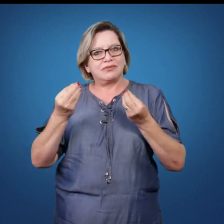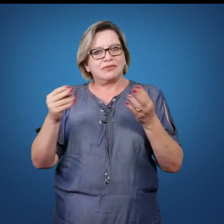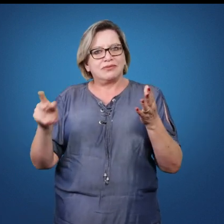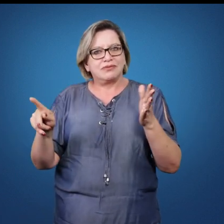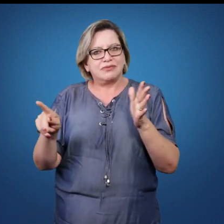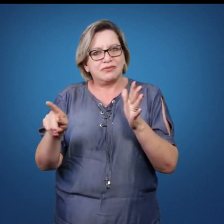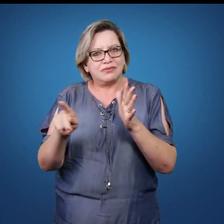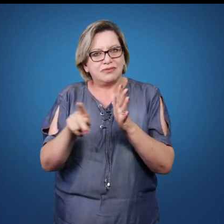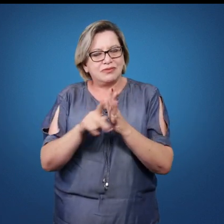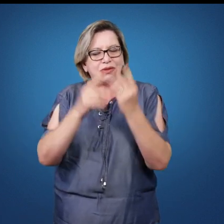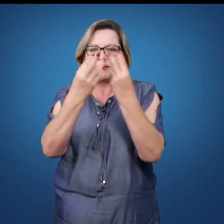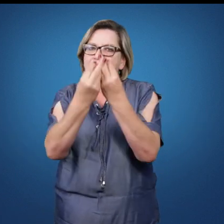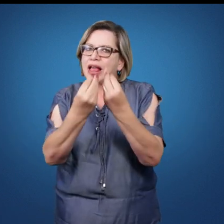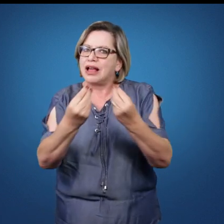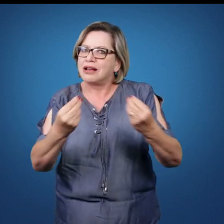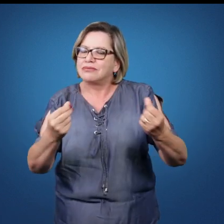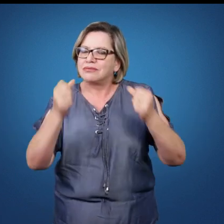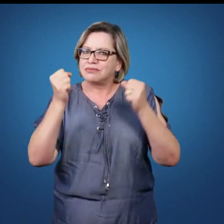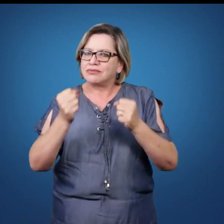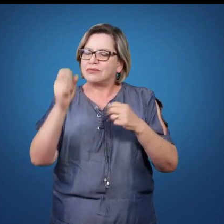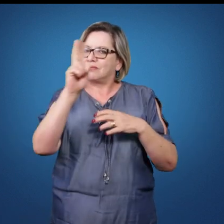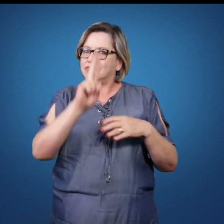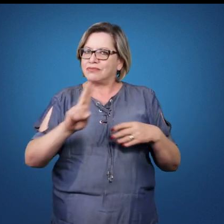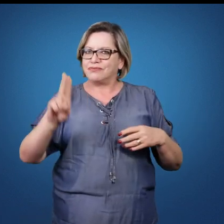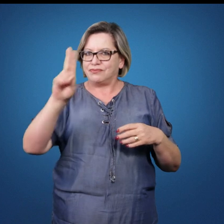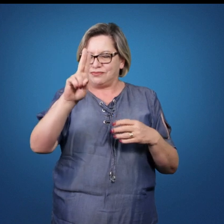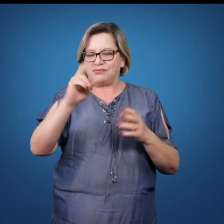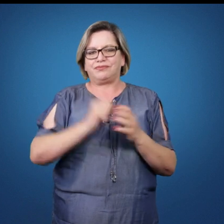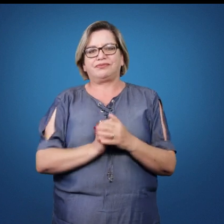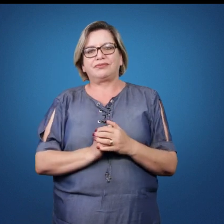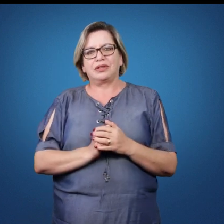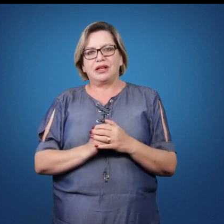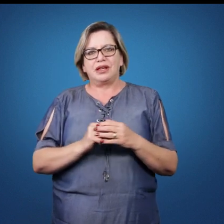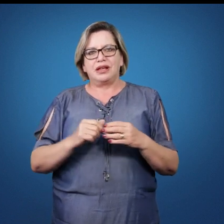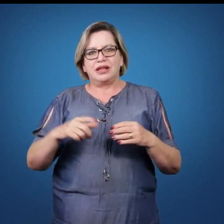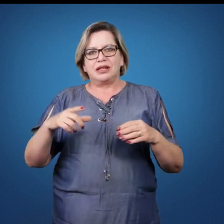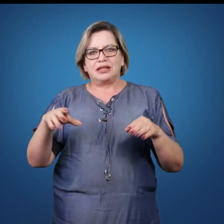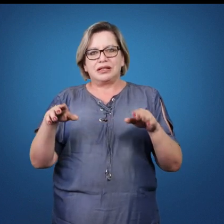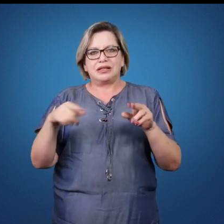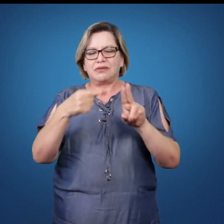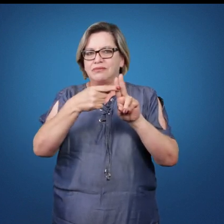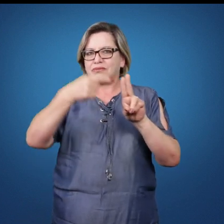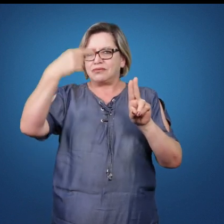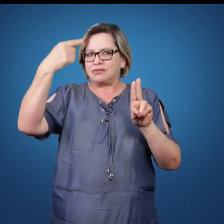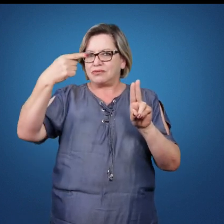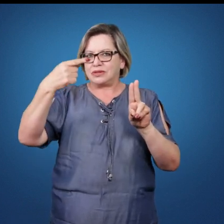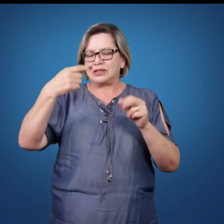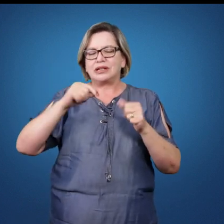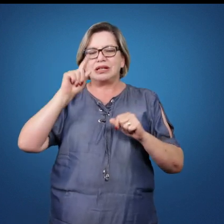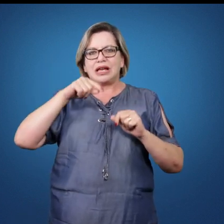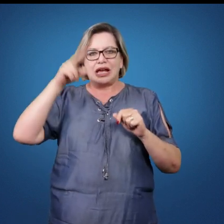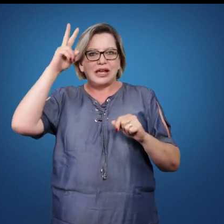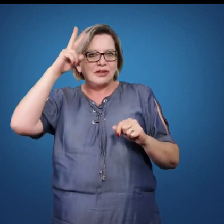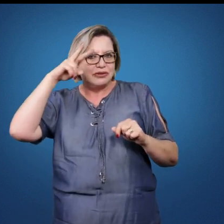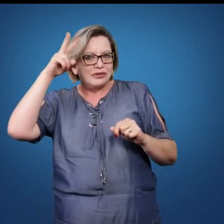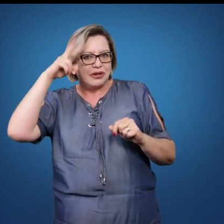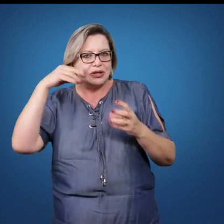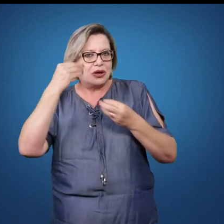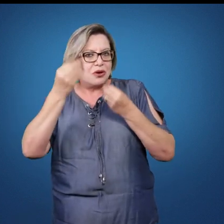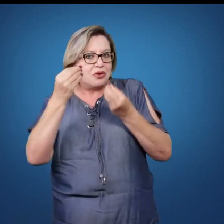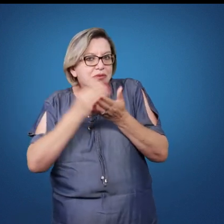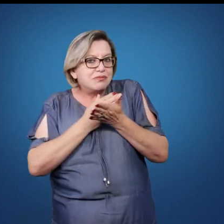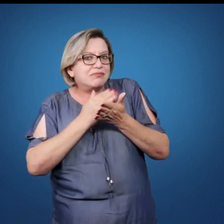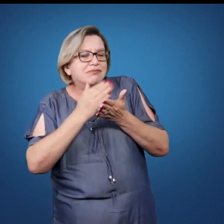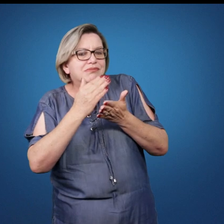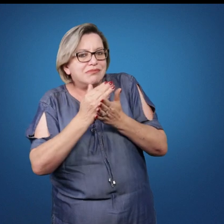habilidades que podem ser trabalhadas. Então, nós temos nessa primeira unidade, como eu falei, histórica, como o basquetebol